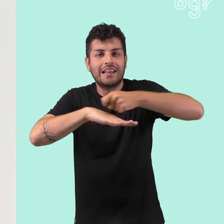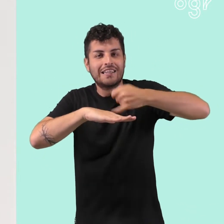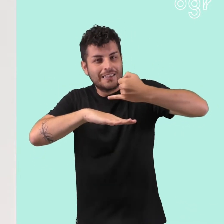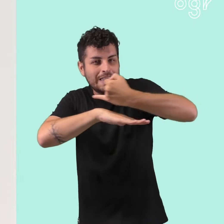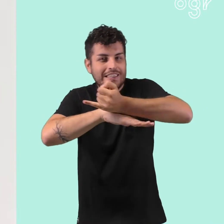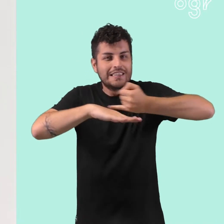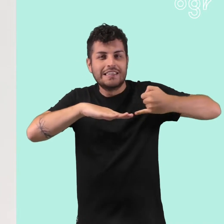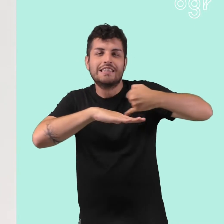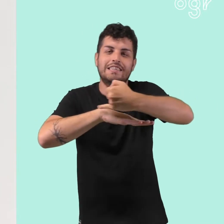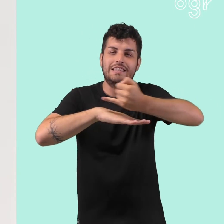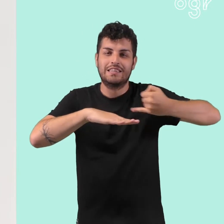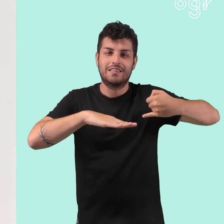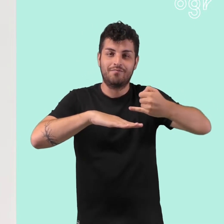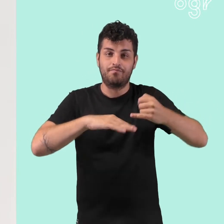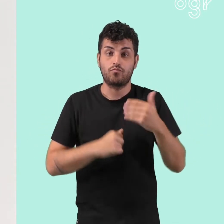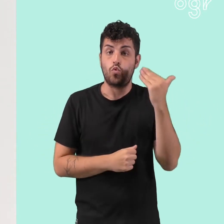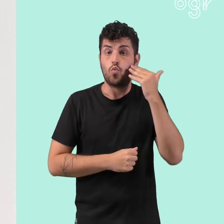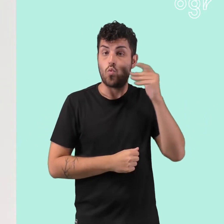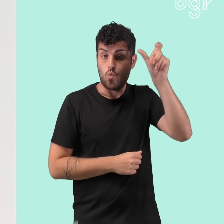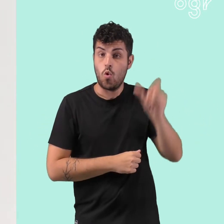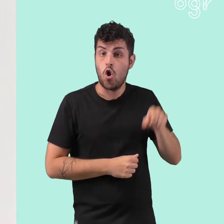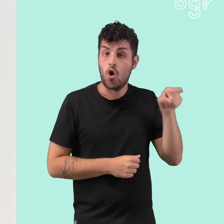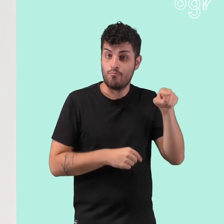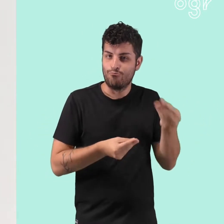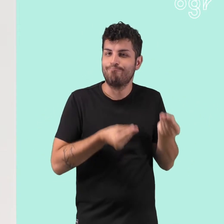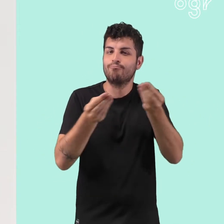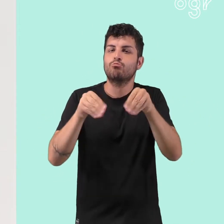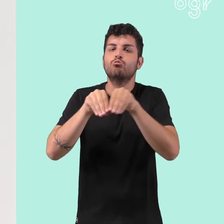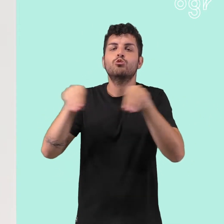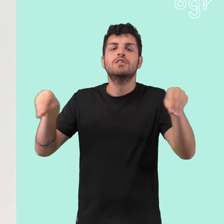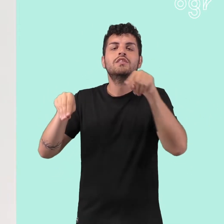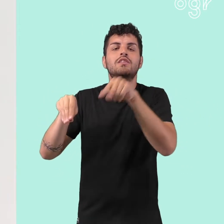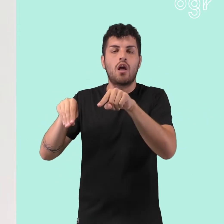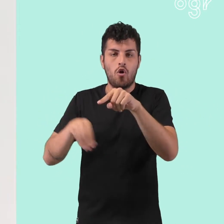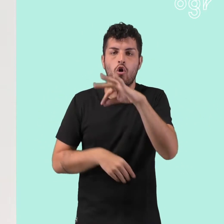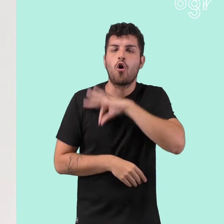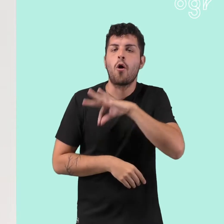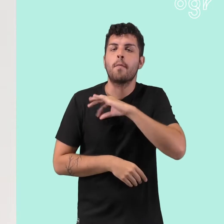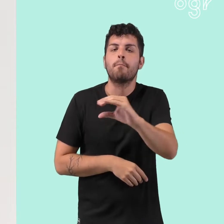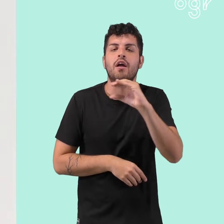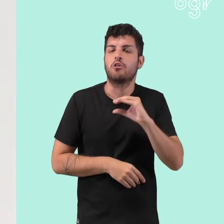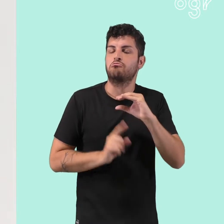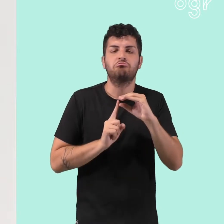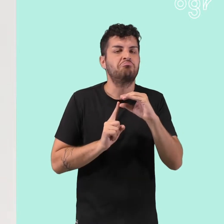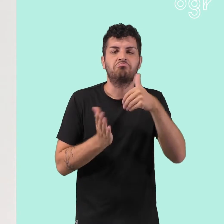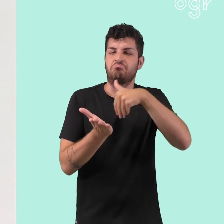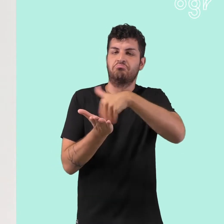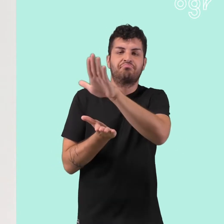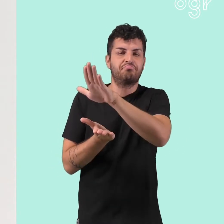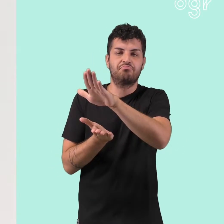L'artista ha donato l'opera al museo di Malmo, rifiutando di ricevere il compenso patuito per la commissione. La